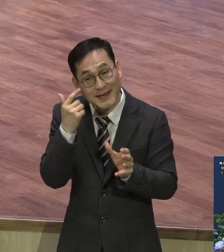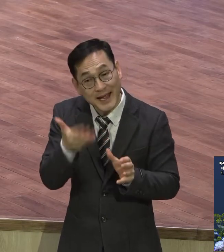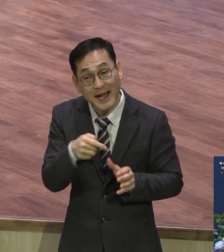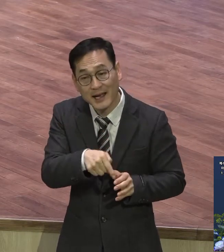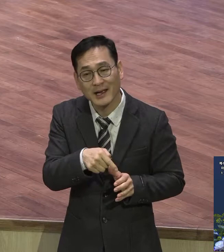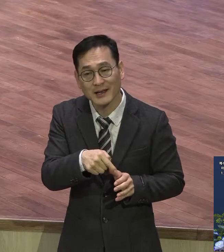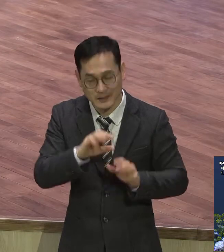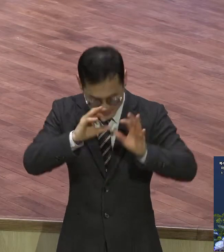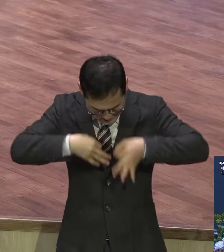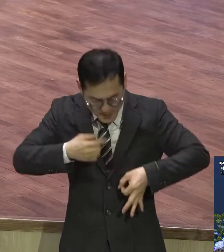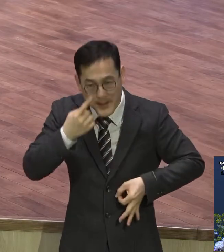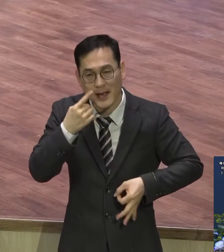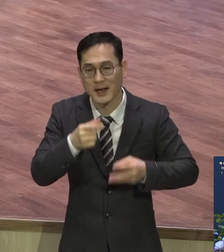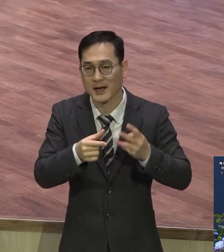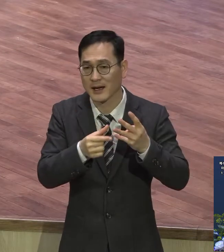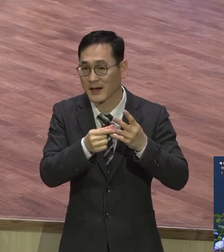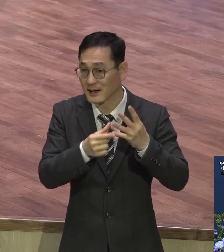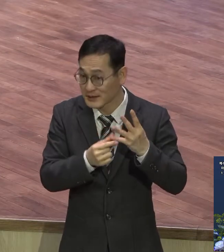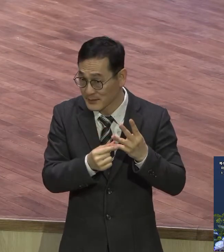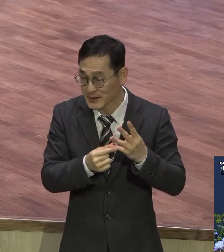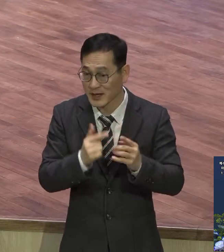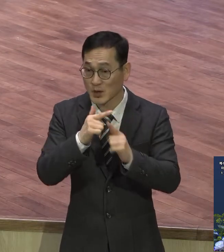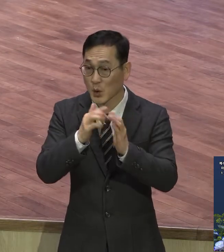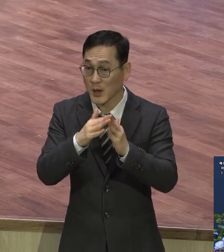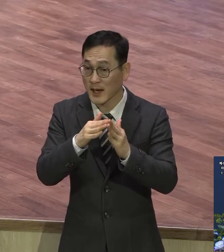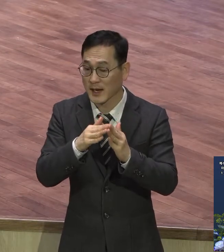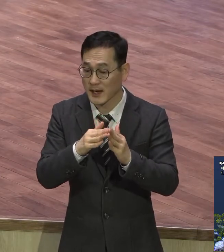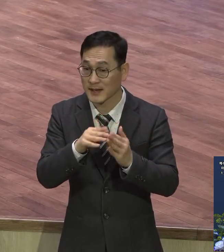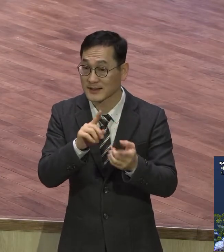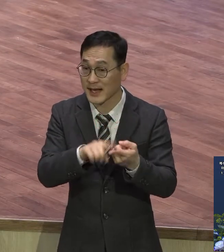사랑이 성도에 있는가 교회에 대한 사랑